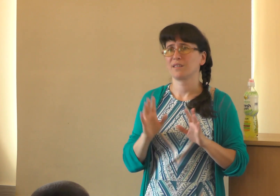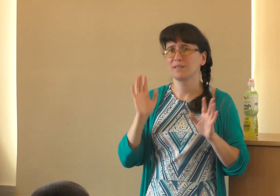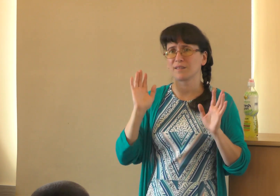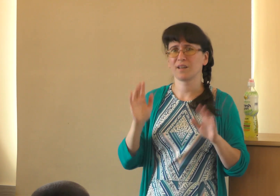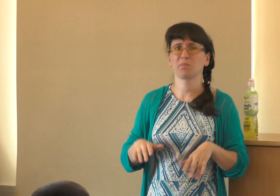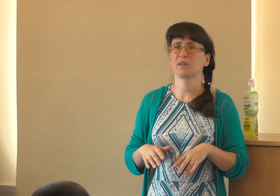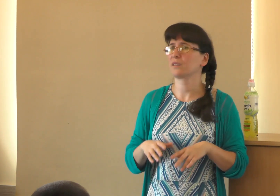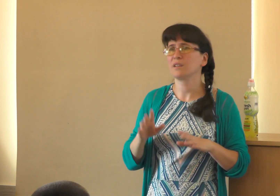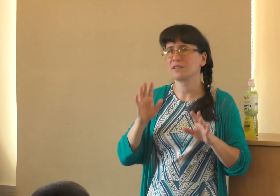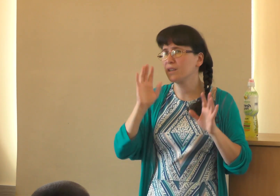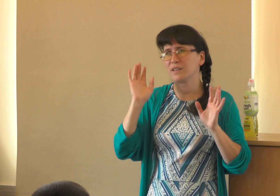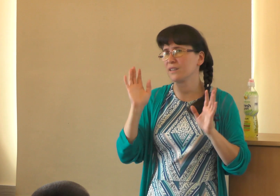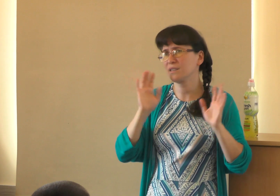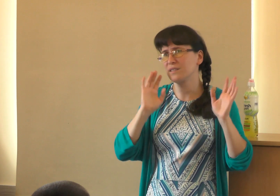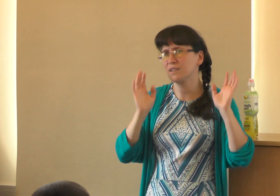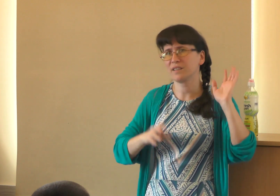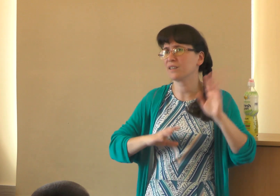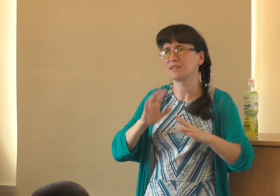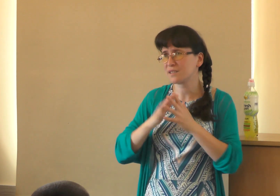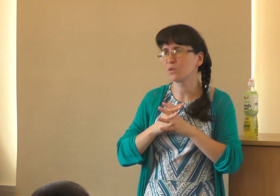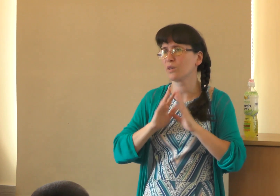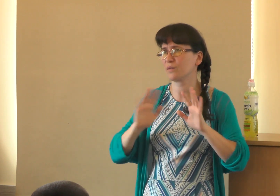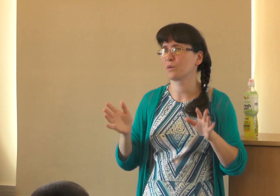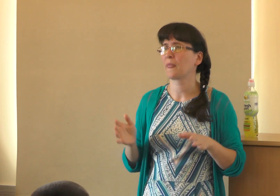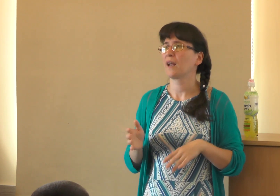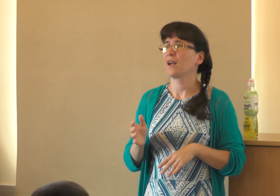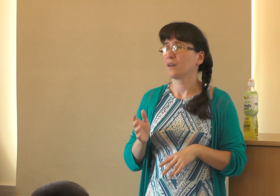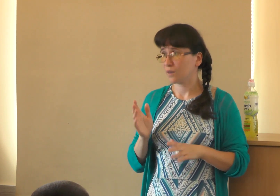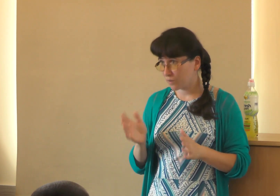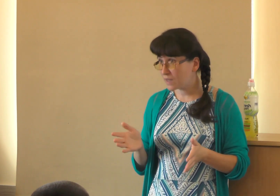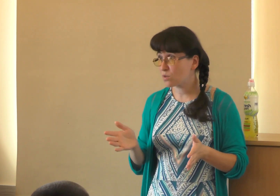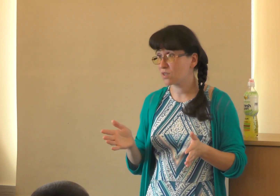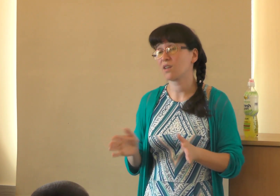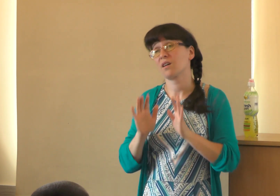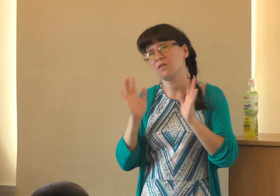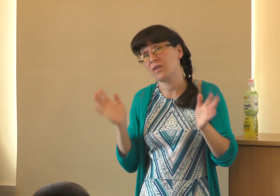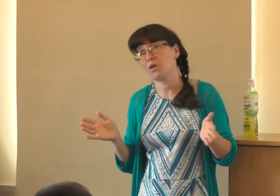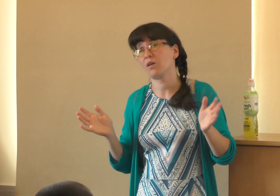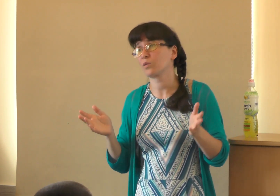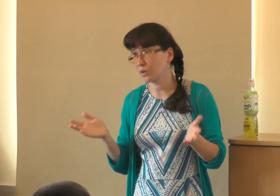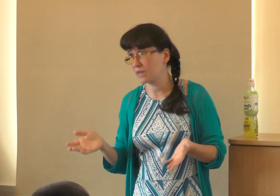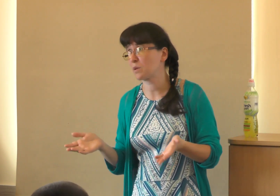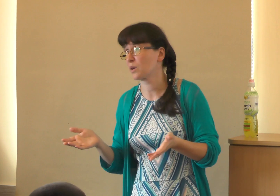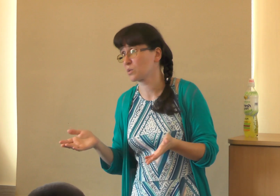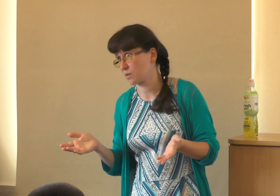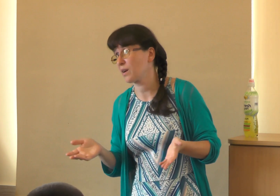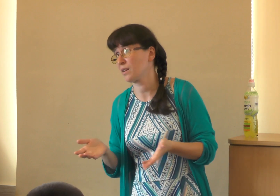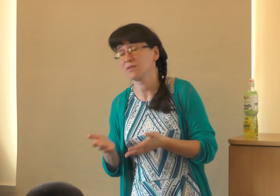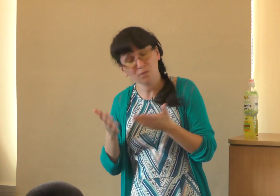И как-то неинтеллигентно, неинтеллигентно, село. У вас точно так. А, вот только у вас белорусский, правильно? Ну,